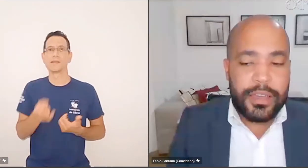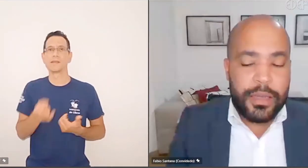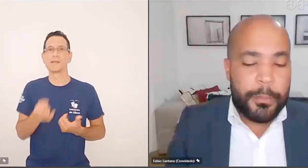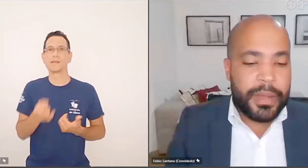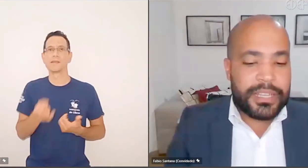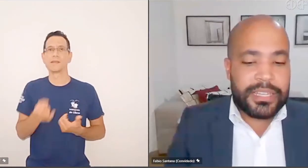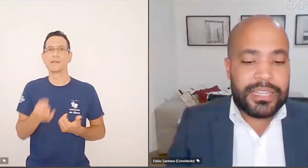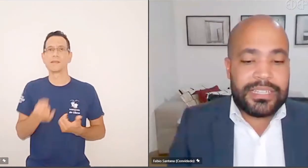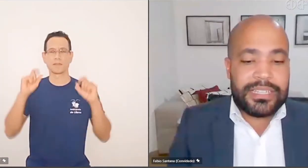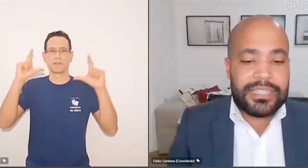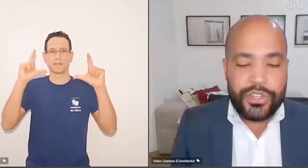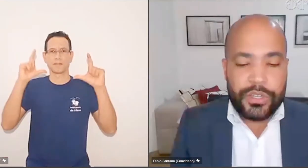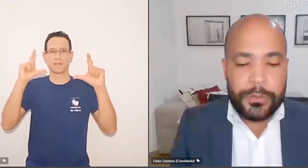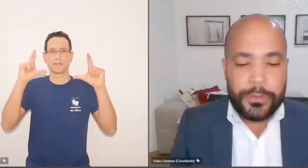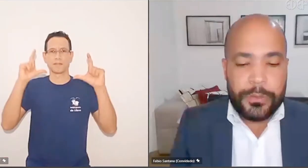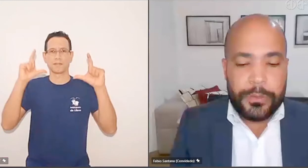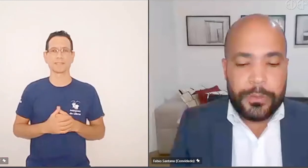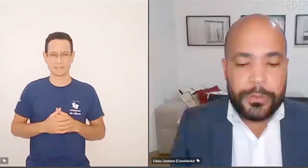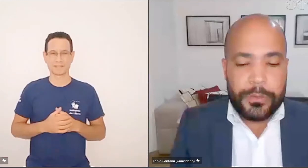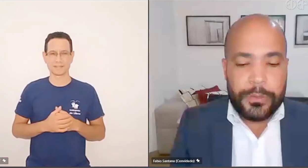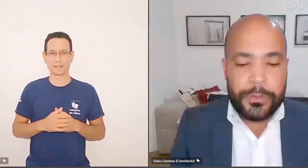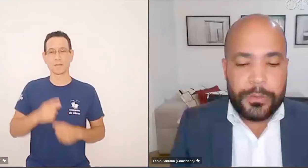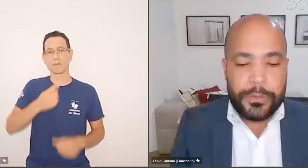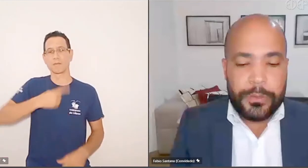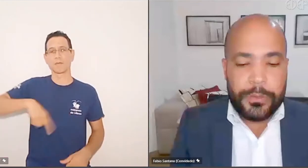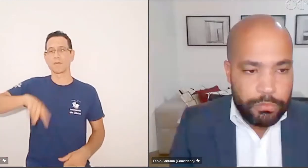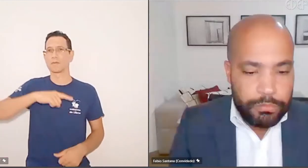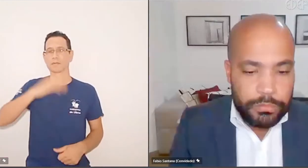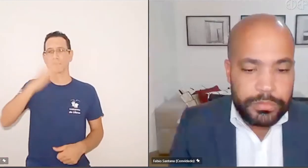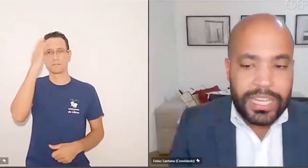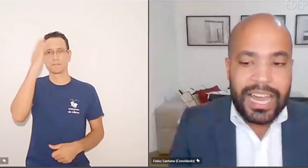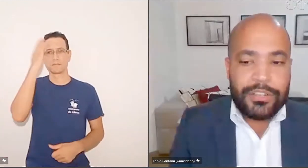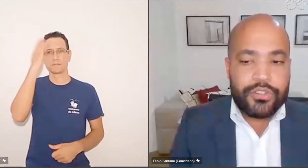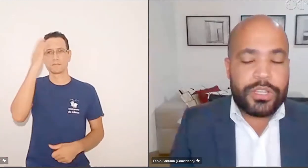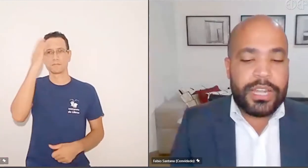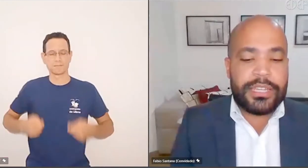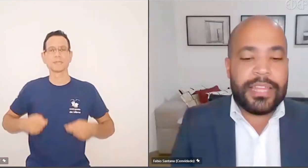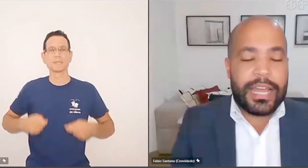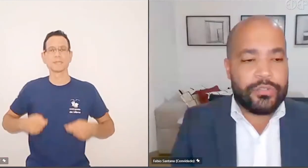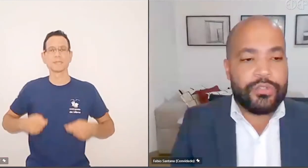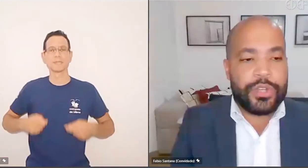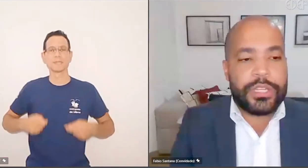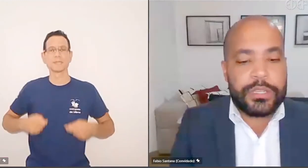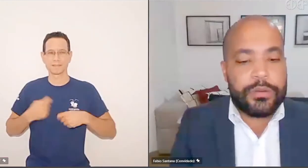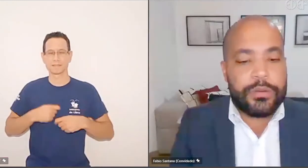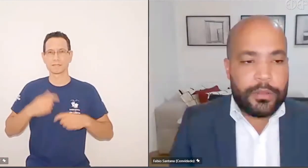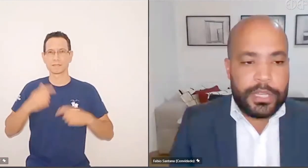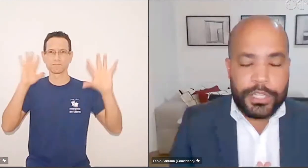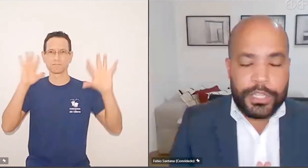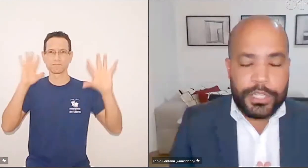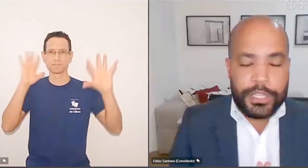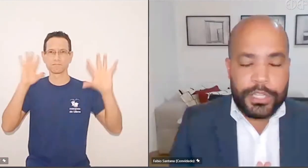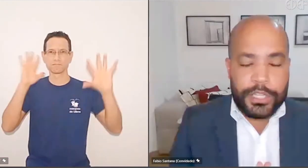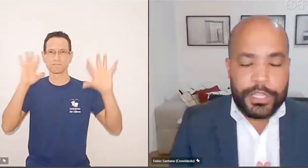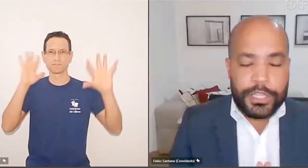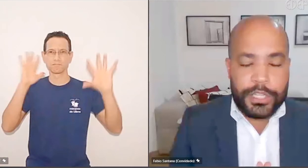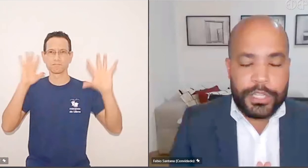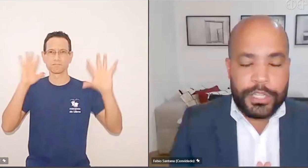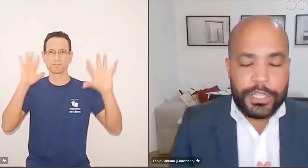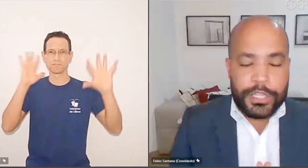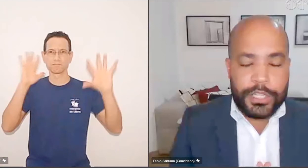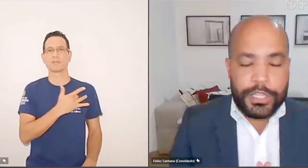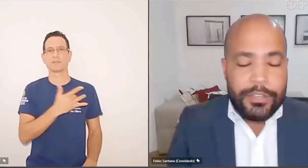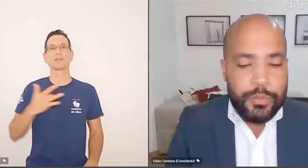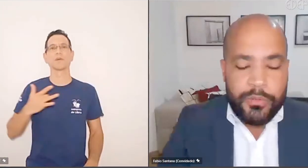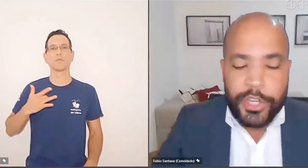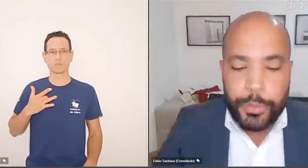um despertar para essa necessidade de consolidação da racionalidade do direito à saúde. A gente precisa